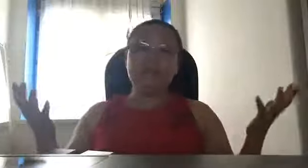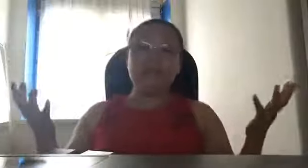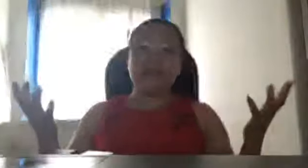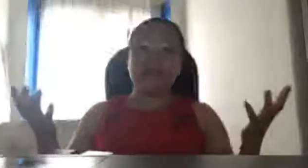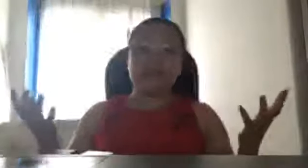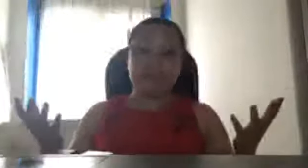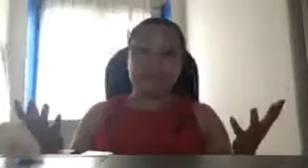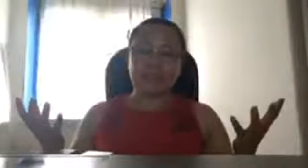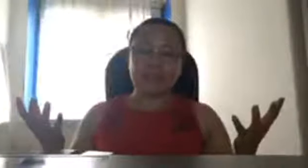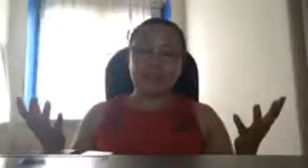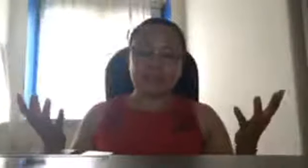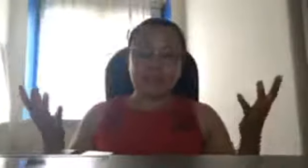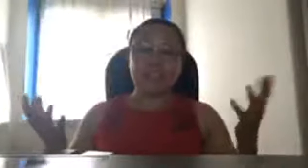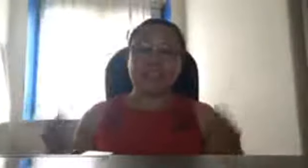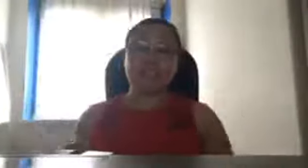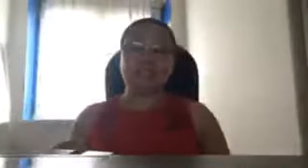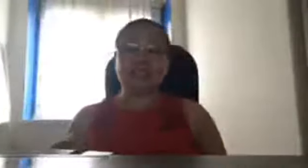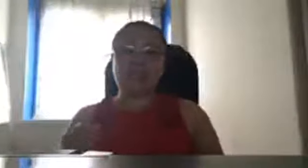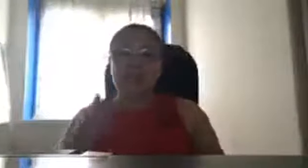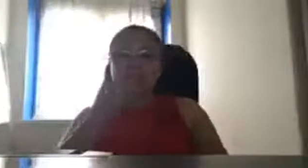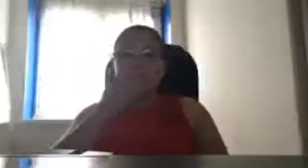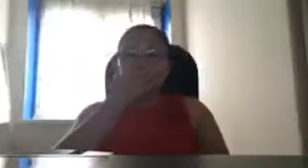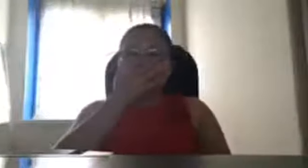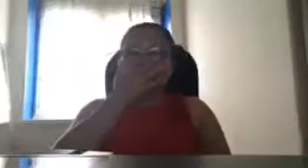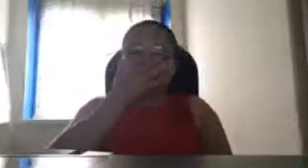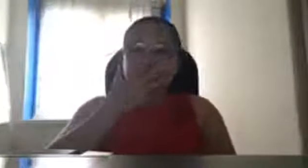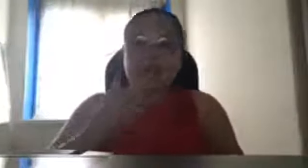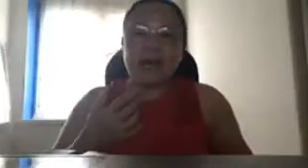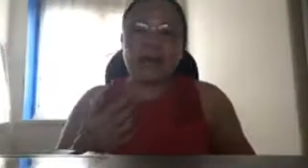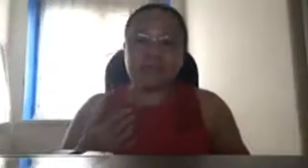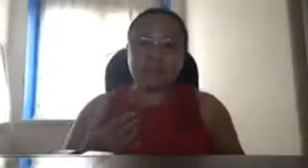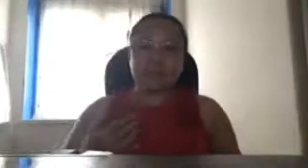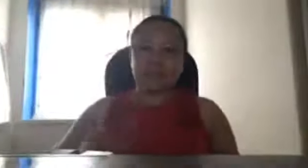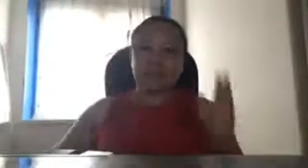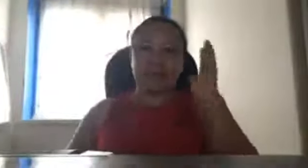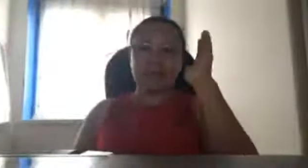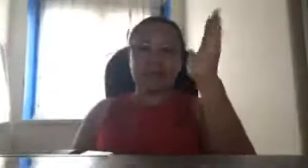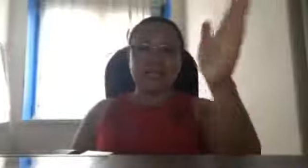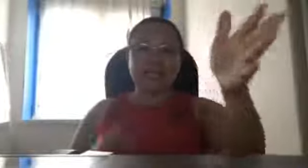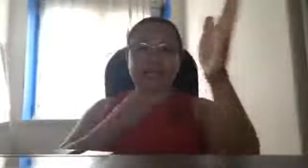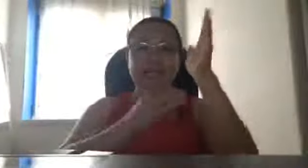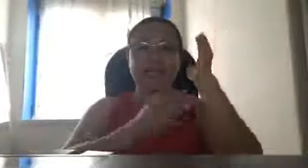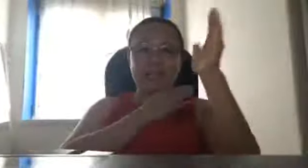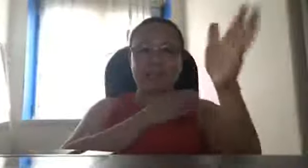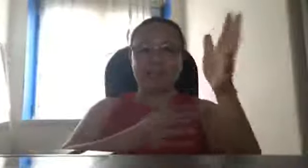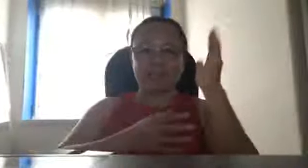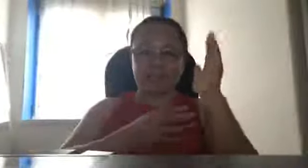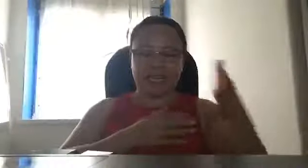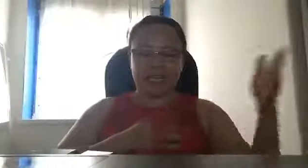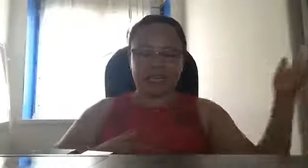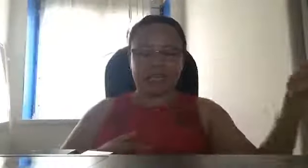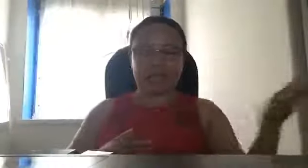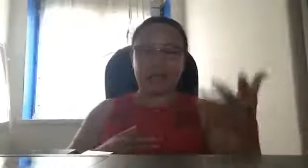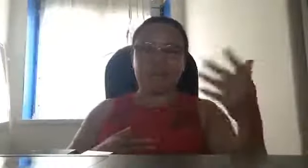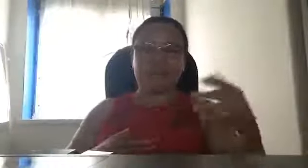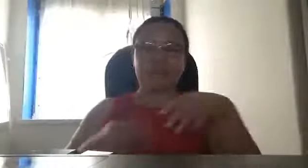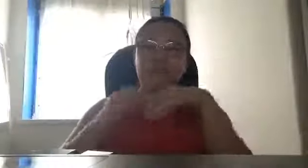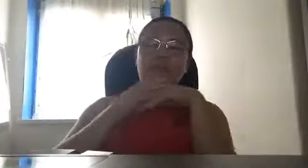finding research nila parang may hinarangan lang ang china na hindi makapasok